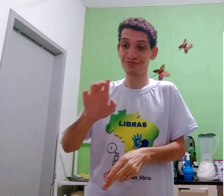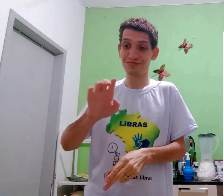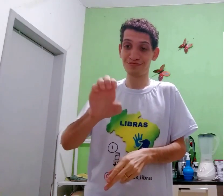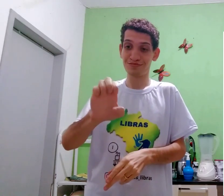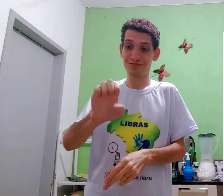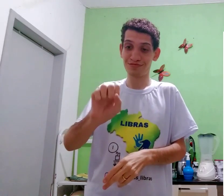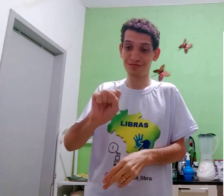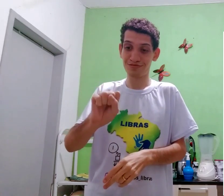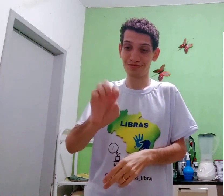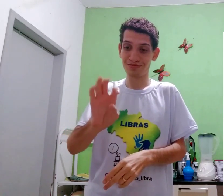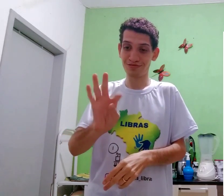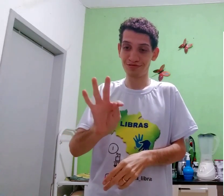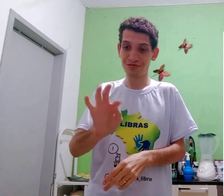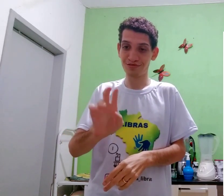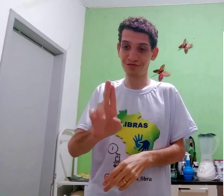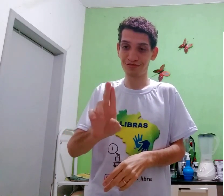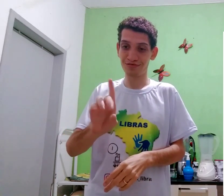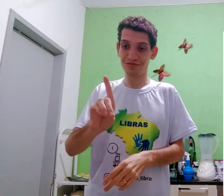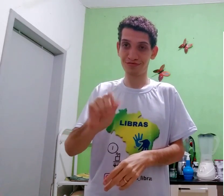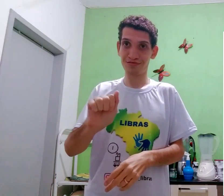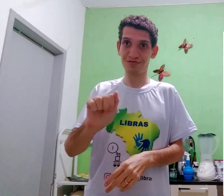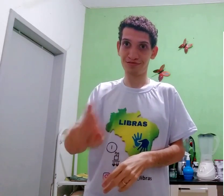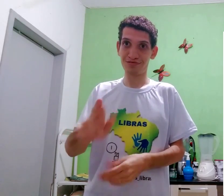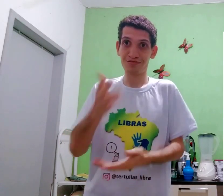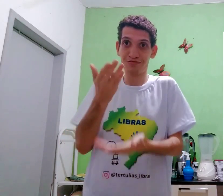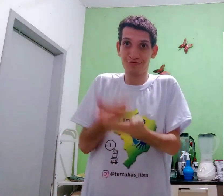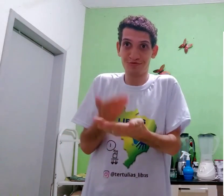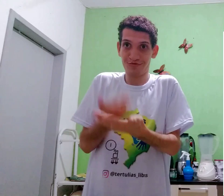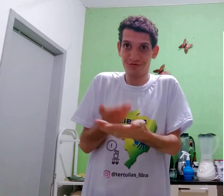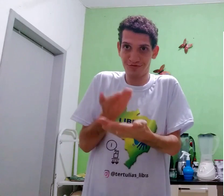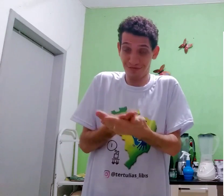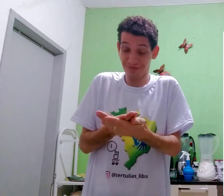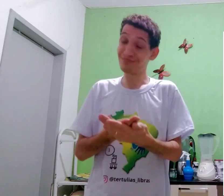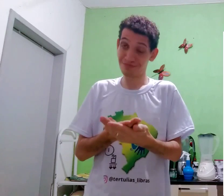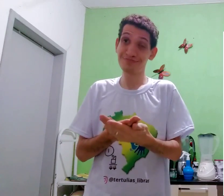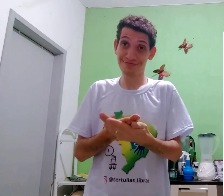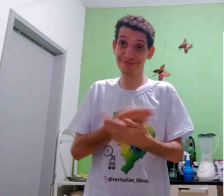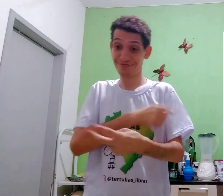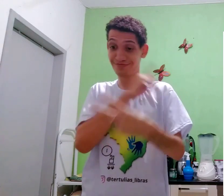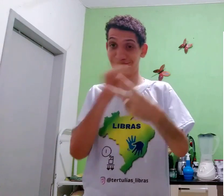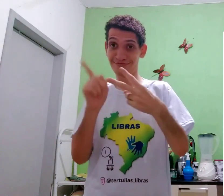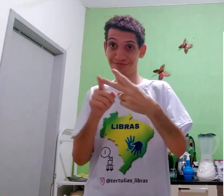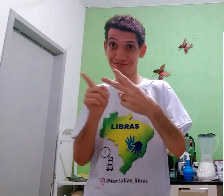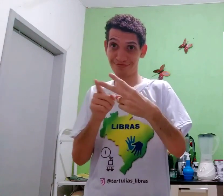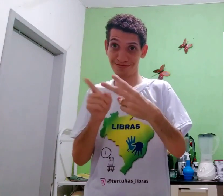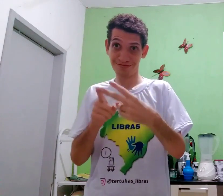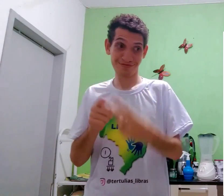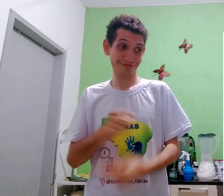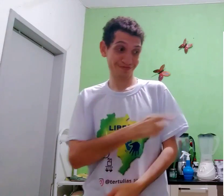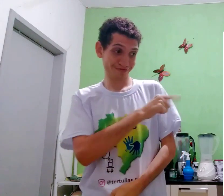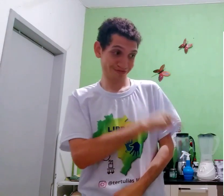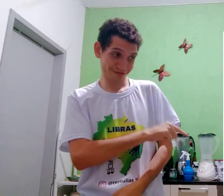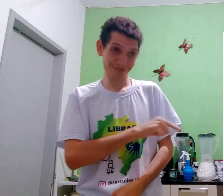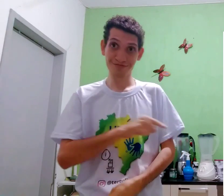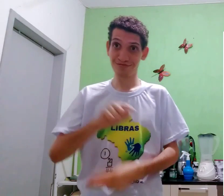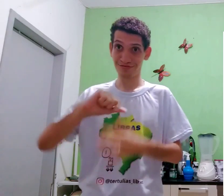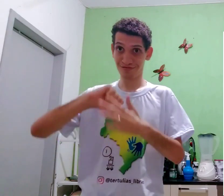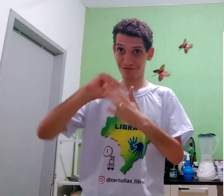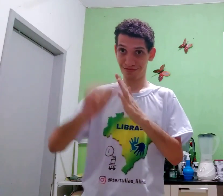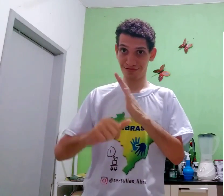e vou estudar, estudar, sim. O segundo, aqui,